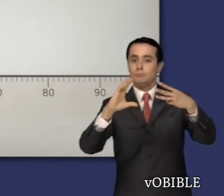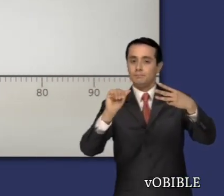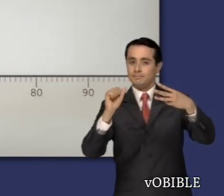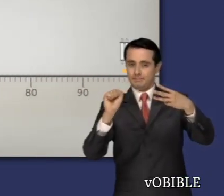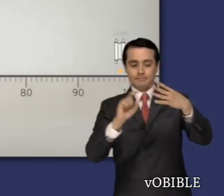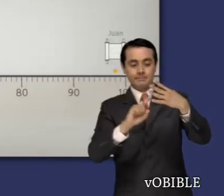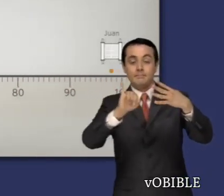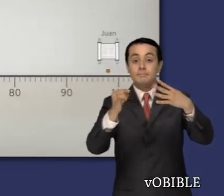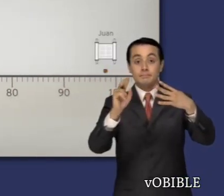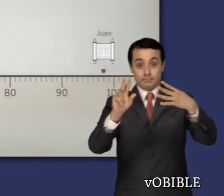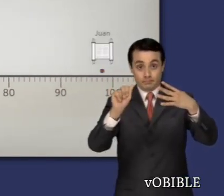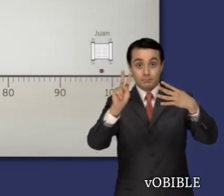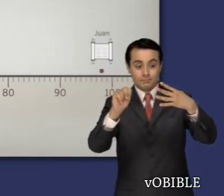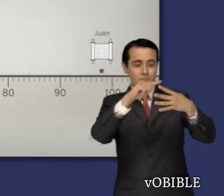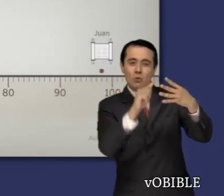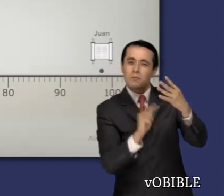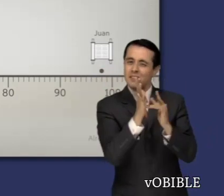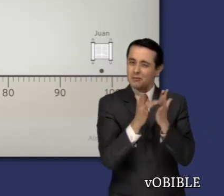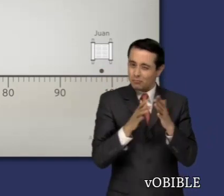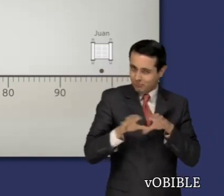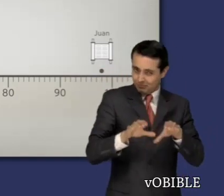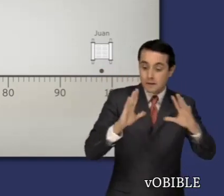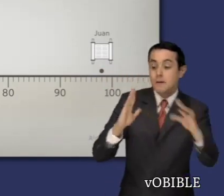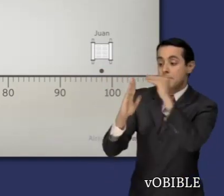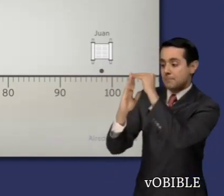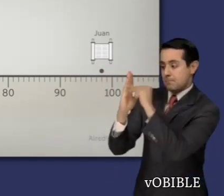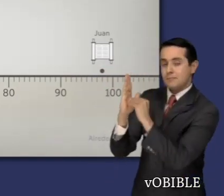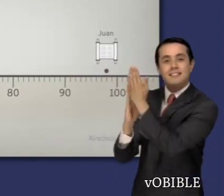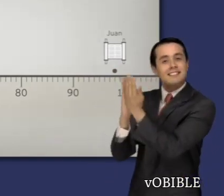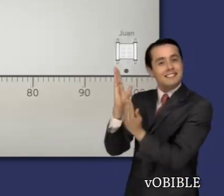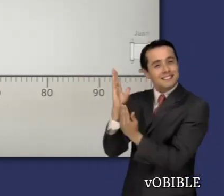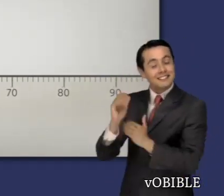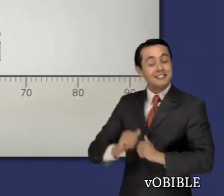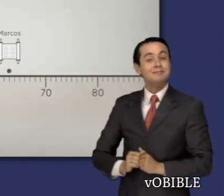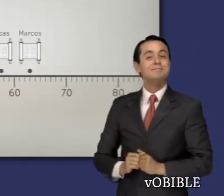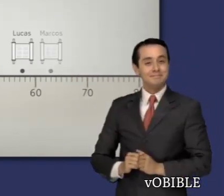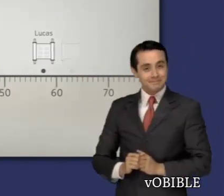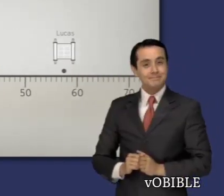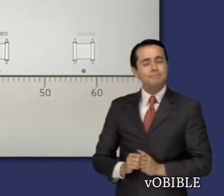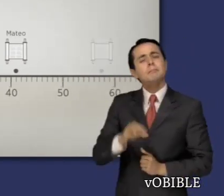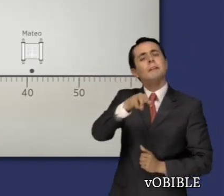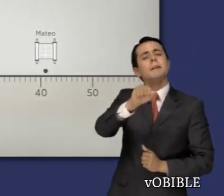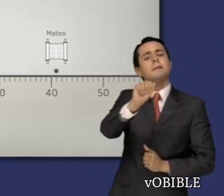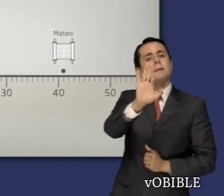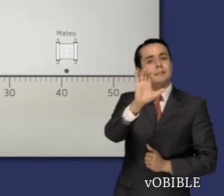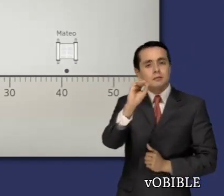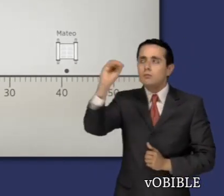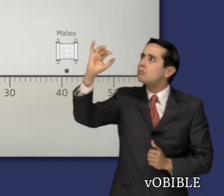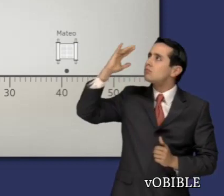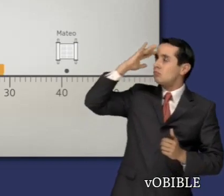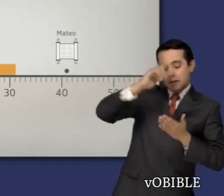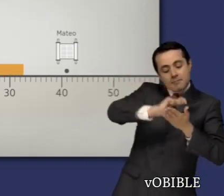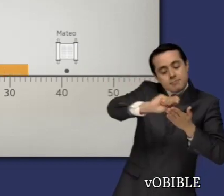evangelios, junto con el de Marcos, Lucas y Juan. El libro de Mateo relata lo que ocurrió entre el año 2